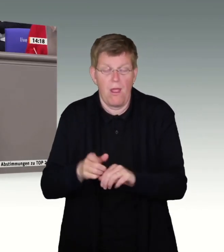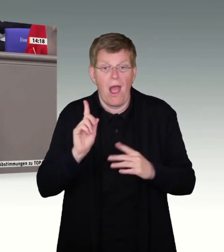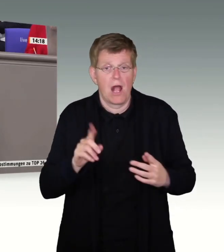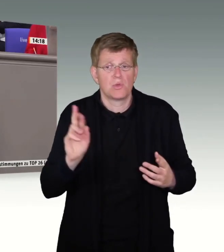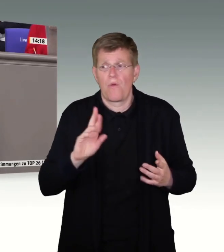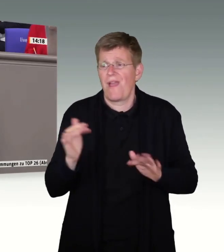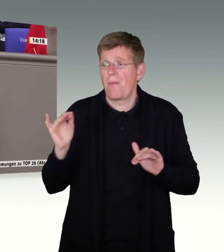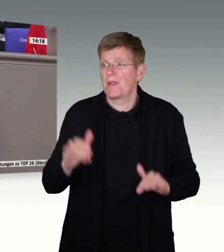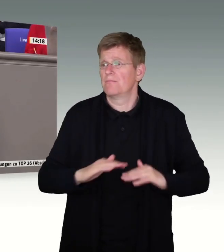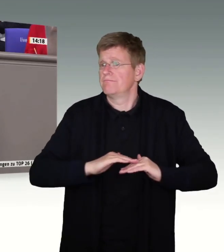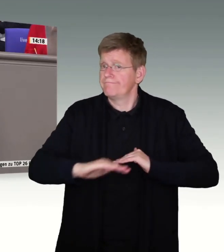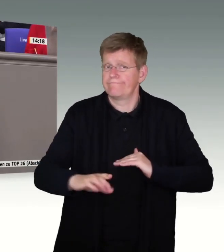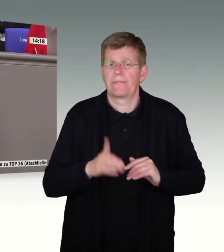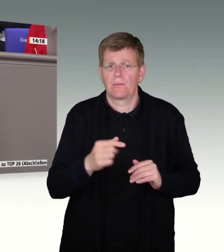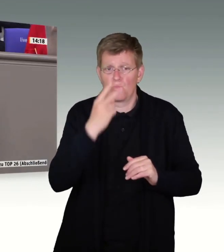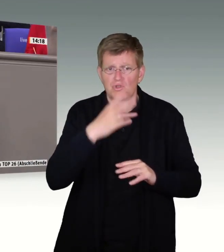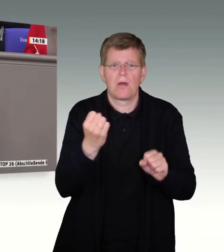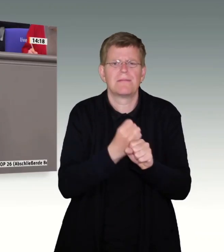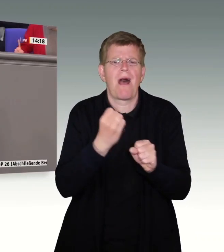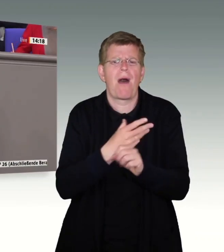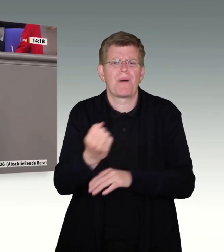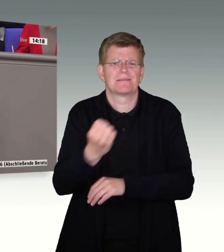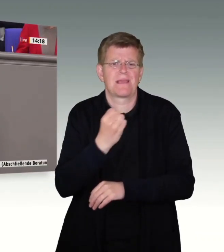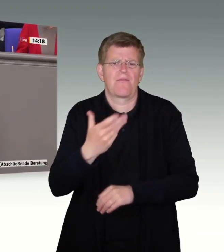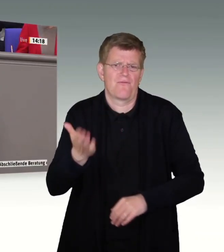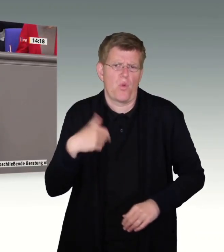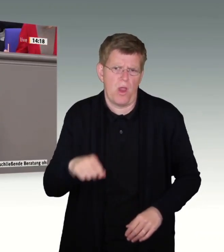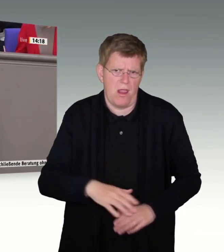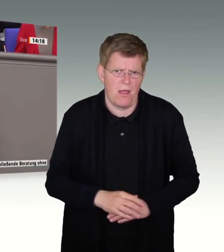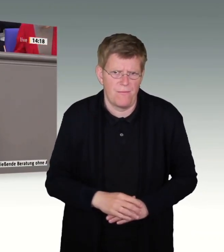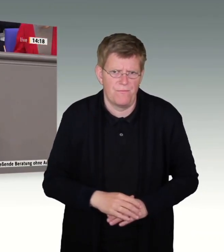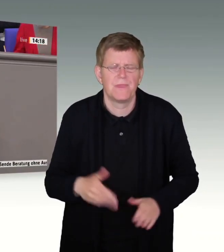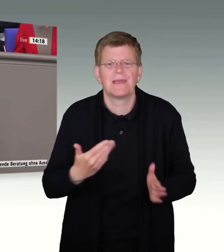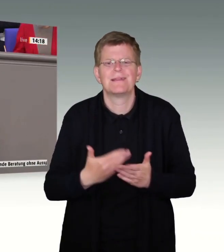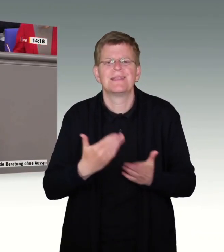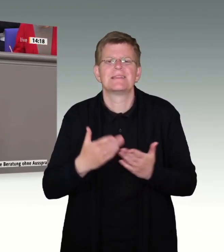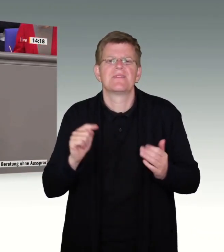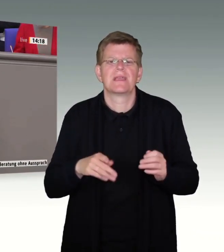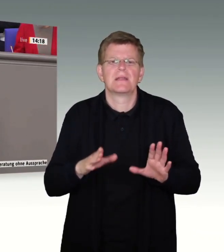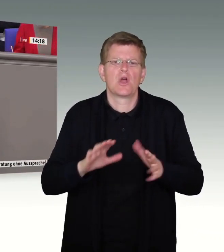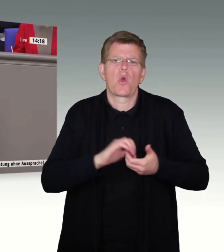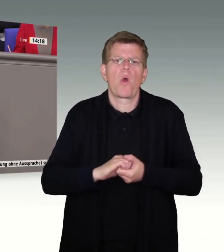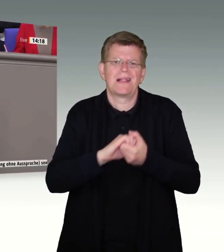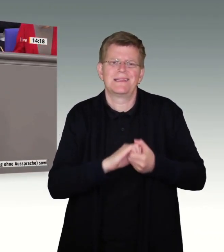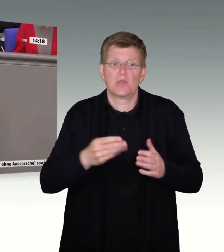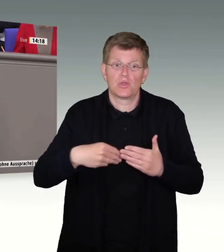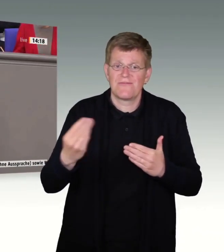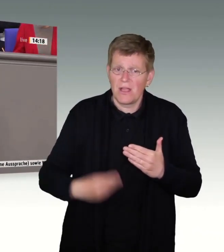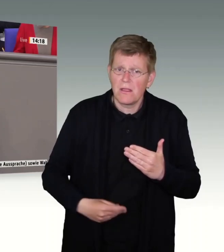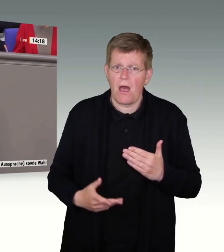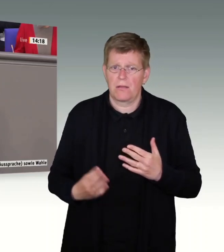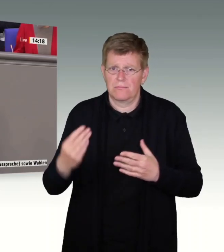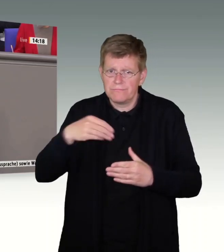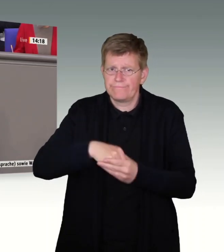Arbeitskräftemigration stark machen. Wir haben deshalb in unserem Koalitionsvertrag ein Punktesystem nach kanadischem